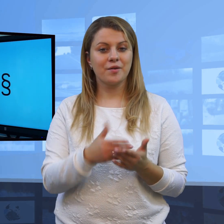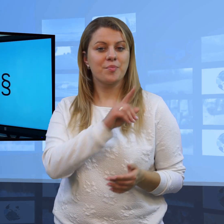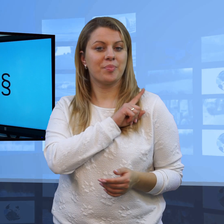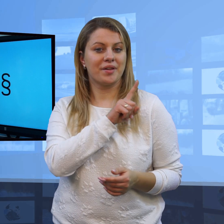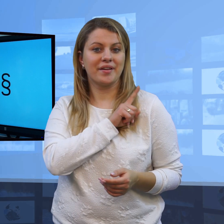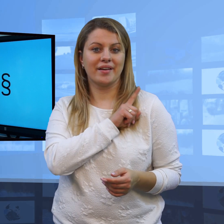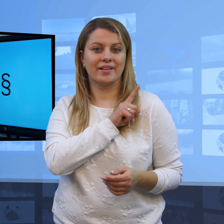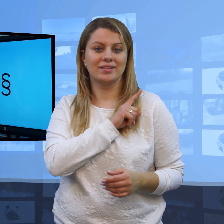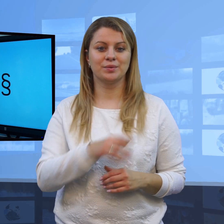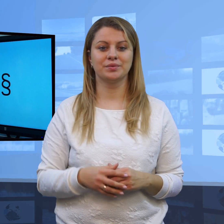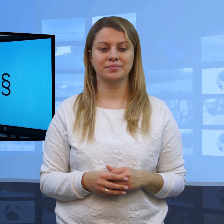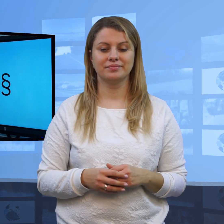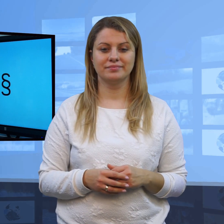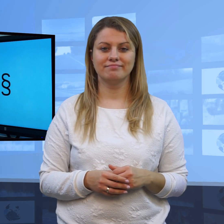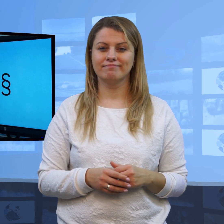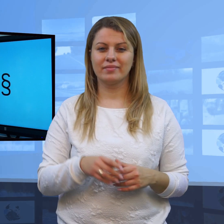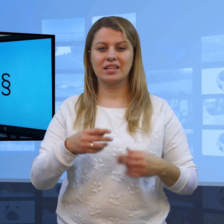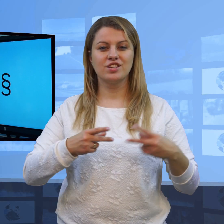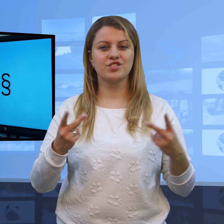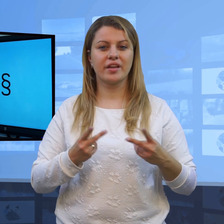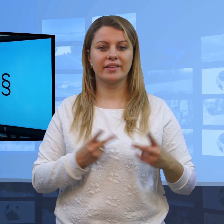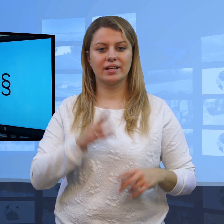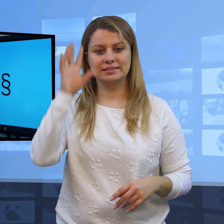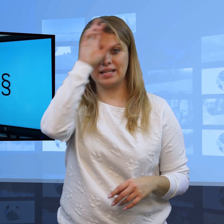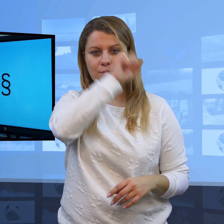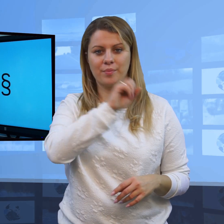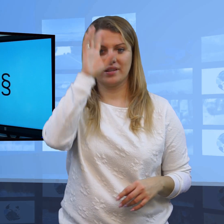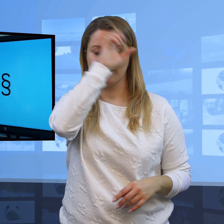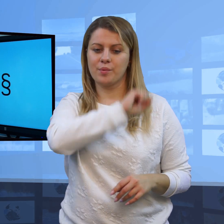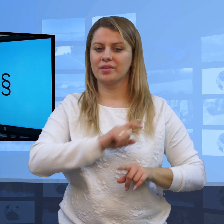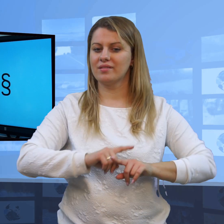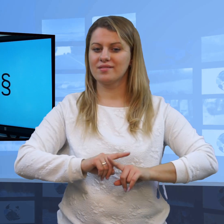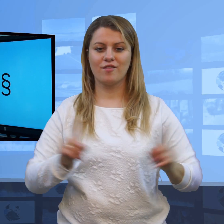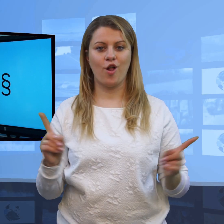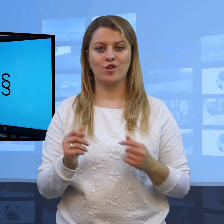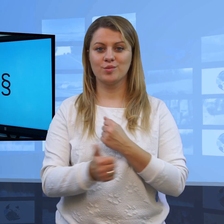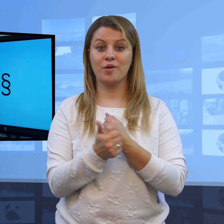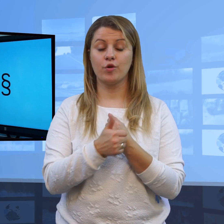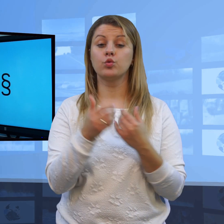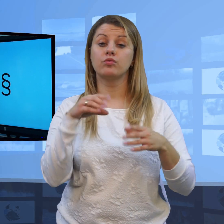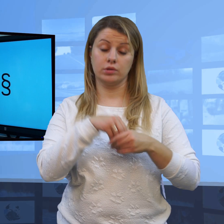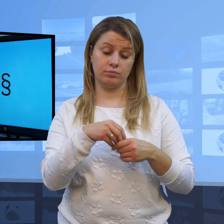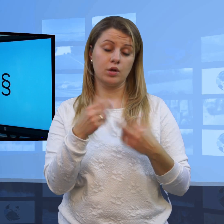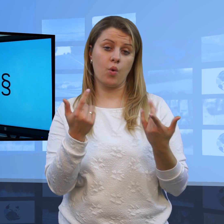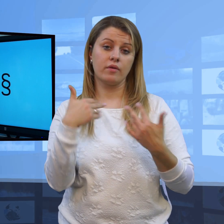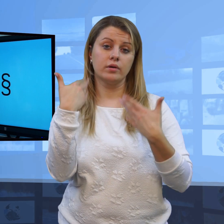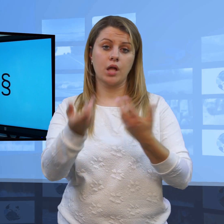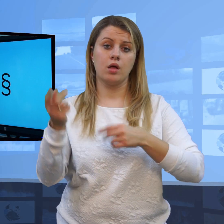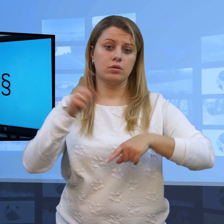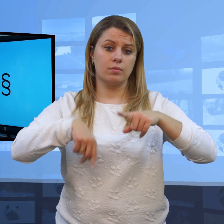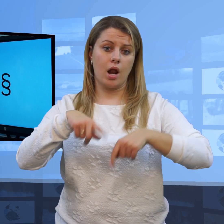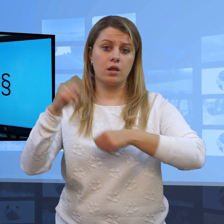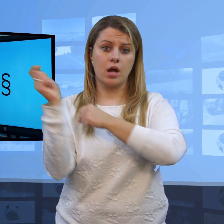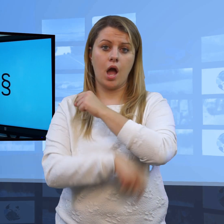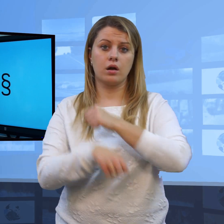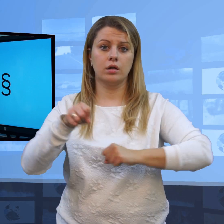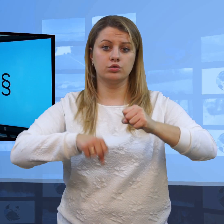słów, jeżeli dziennikarz o tym zapomni, będzie niestety odpowiadał karnie. Będzie mógł zostać ukarany